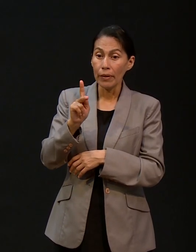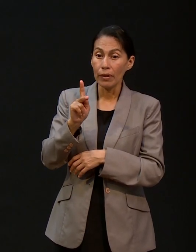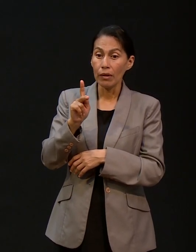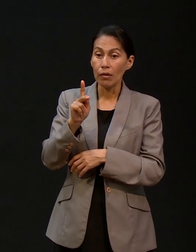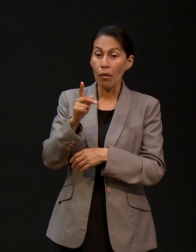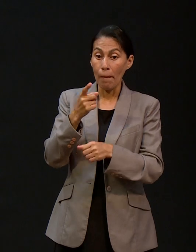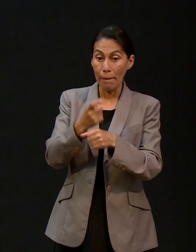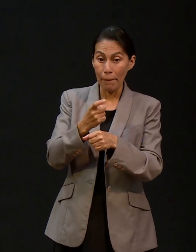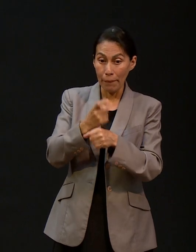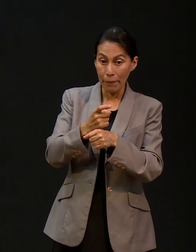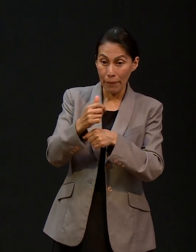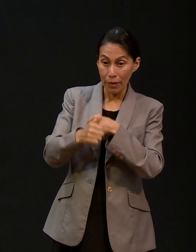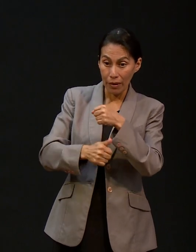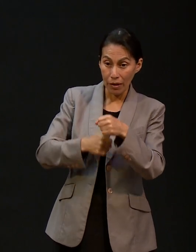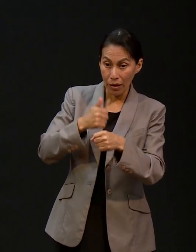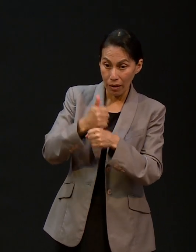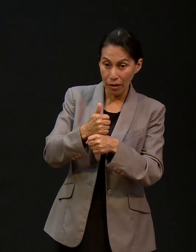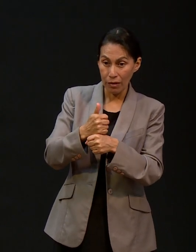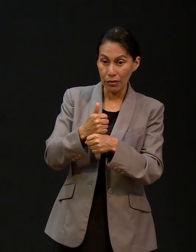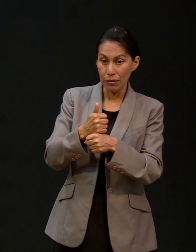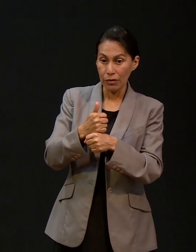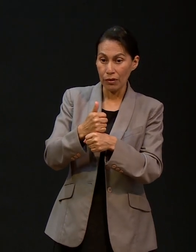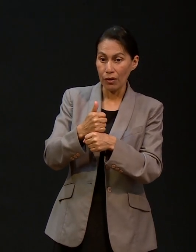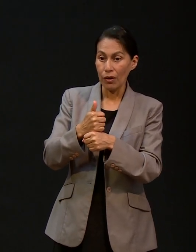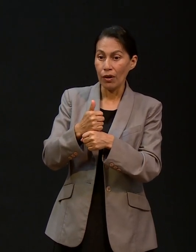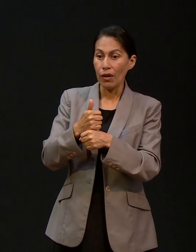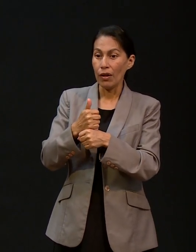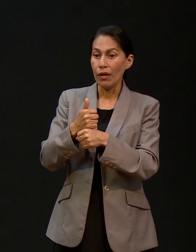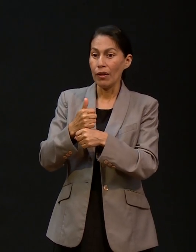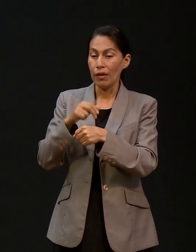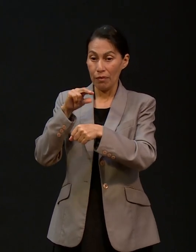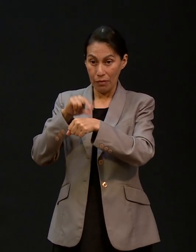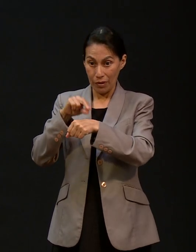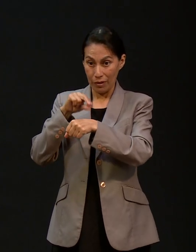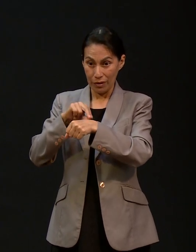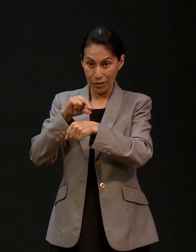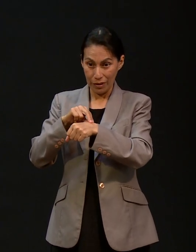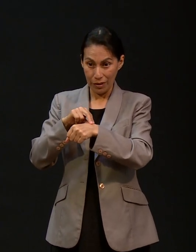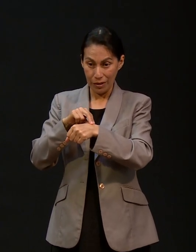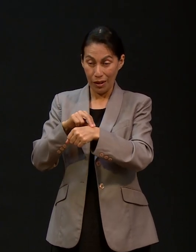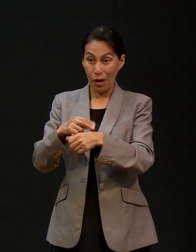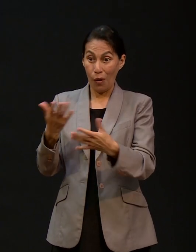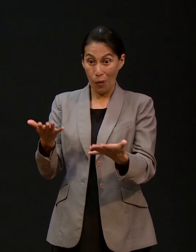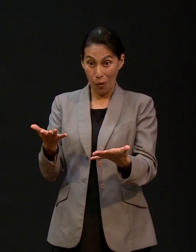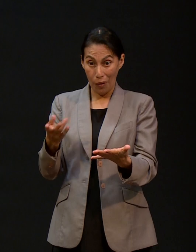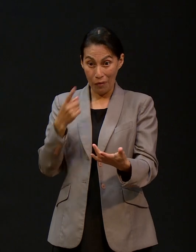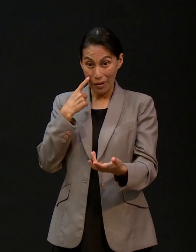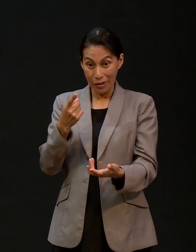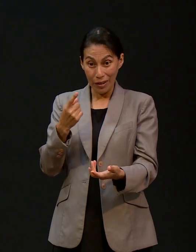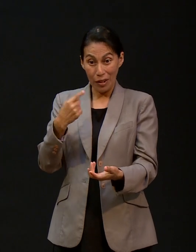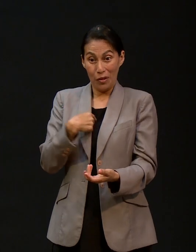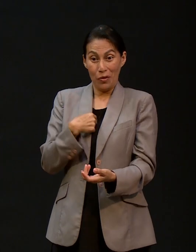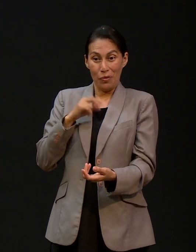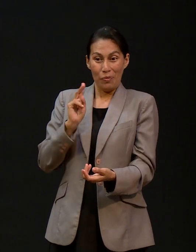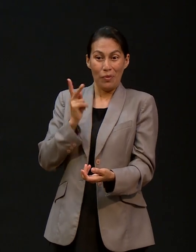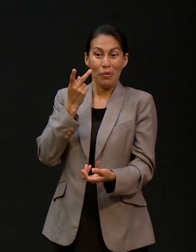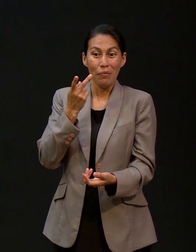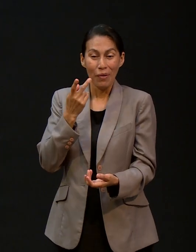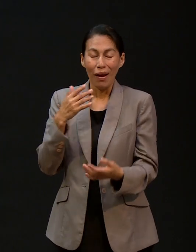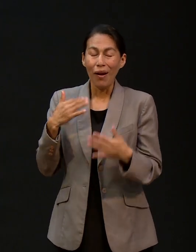70. Dice, pero este es el examen de primer año de la carrera de medicina, de la materia de